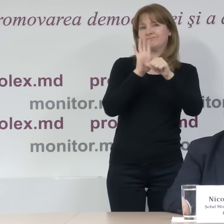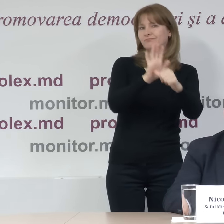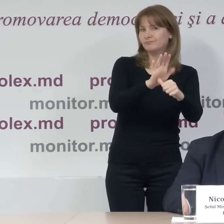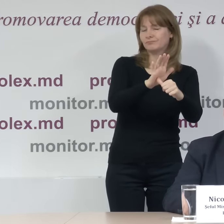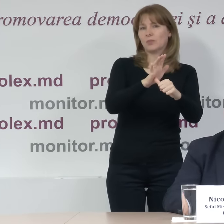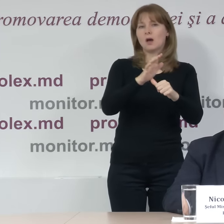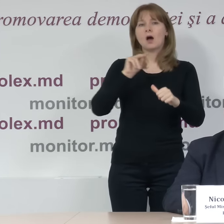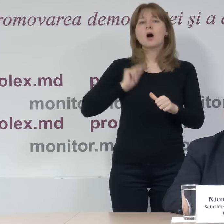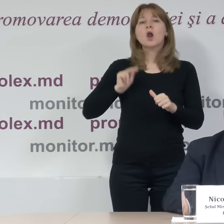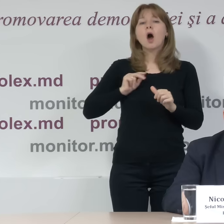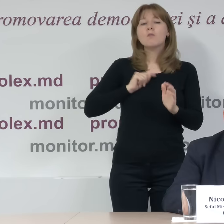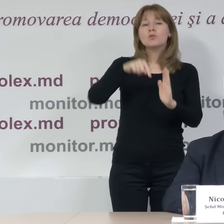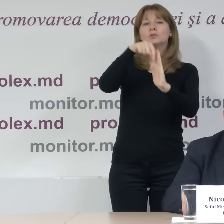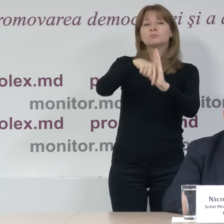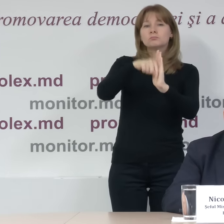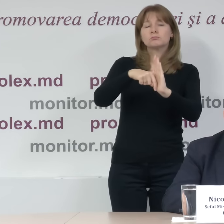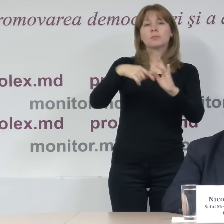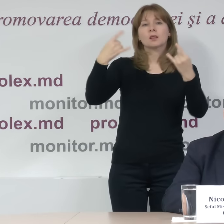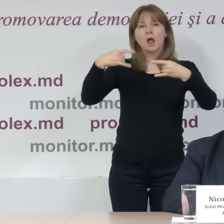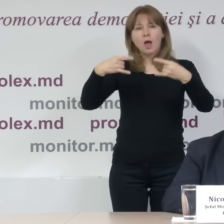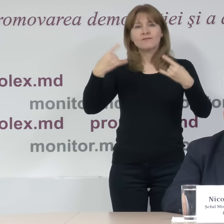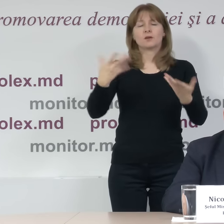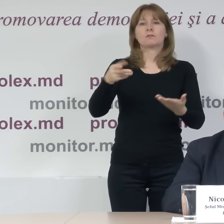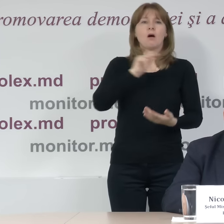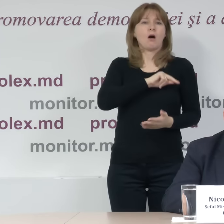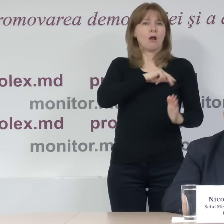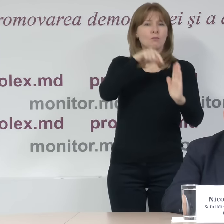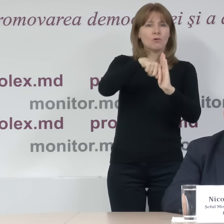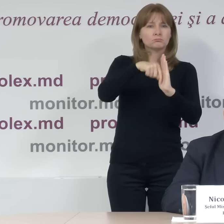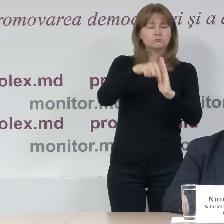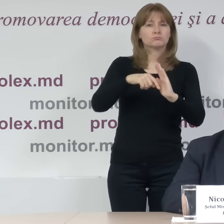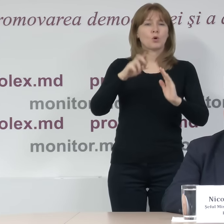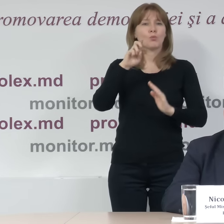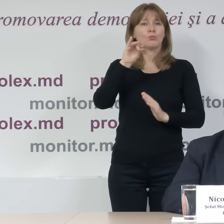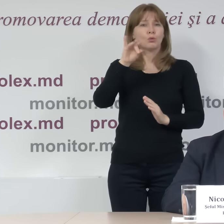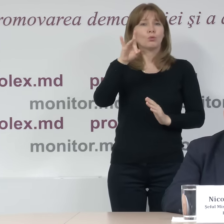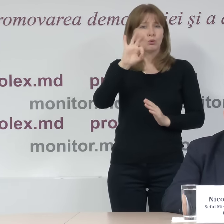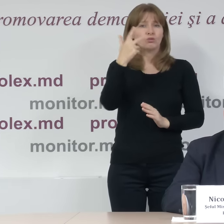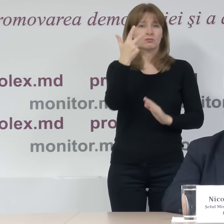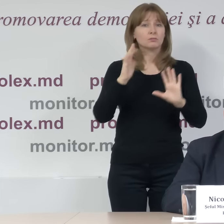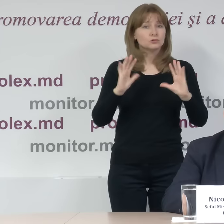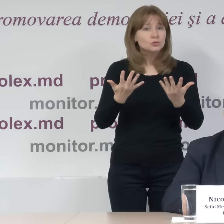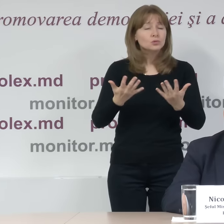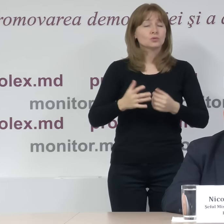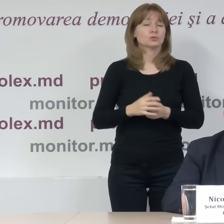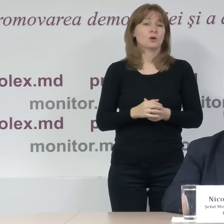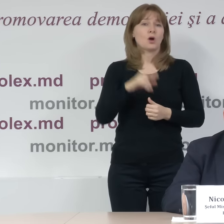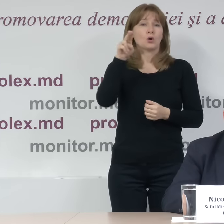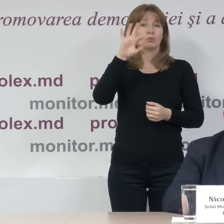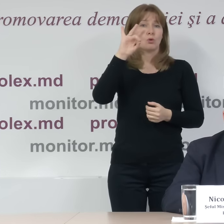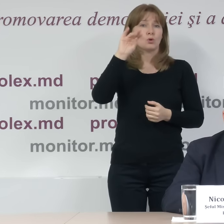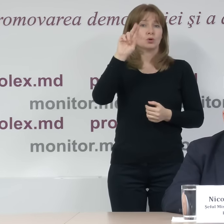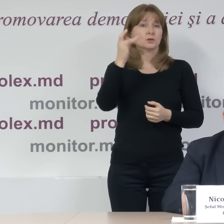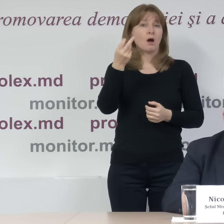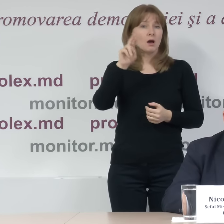observatorilor, masmedia și altor persoane au fost constatate trei cazuri. Vorbim despre situații din Dorotcaia,